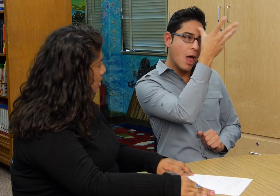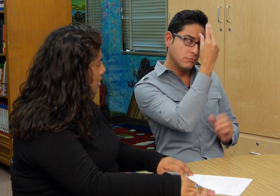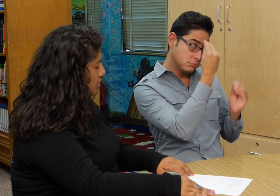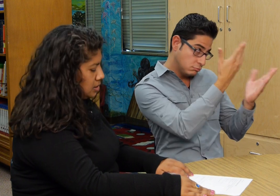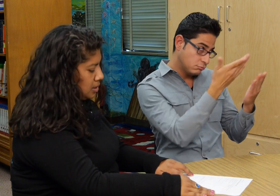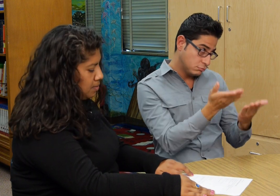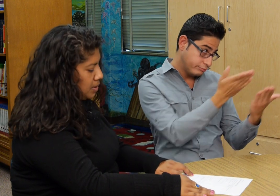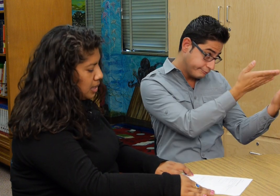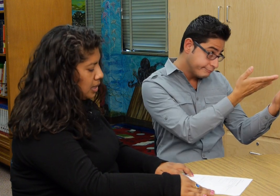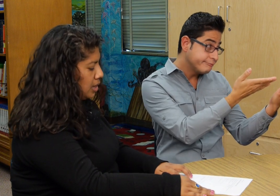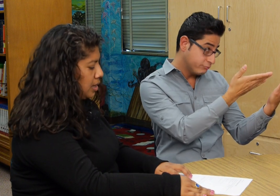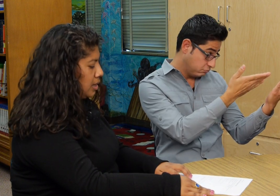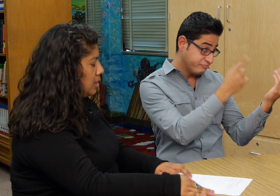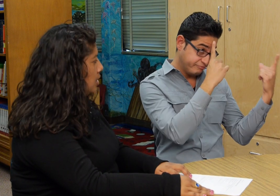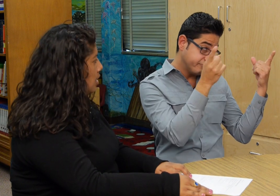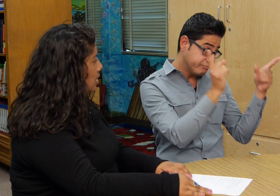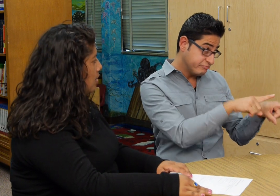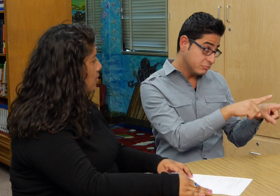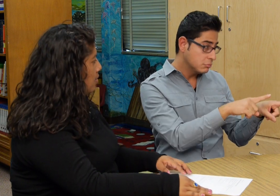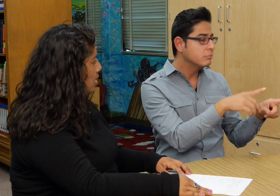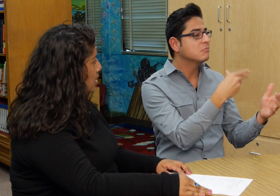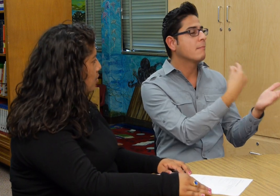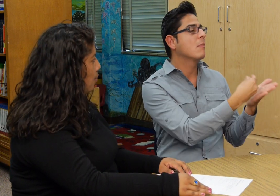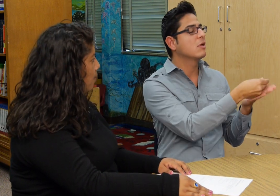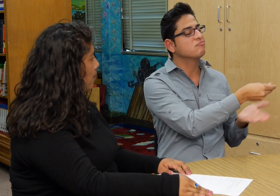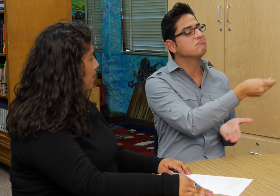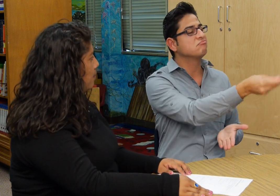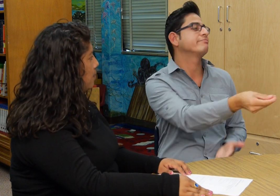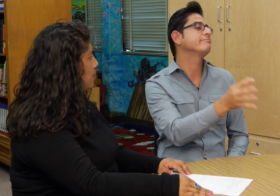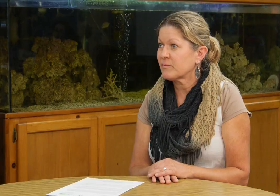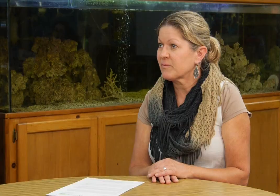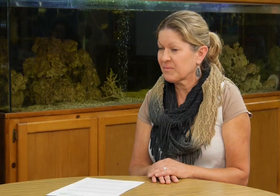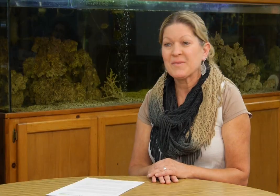y este para que le de dinero al niño